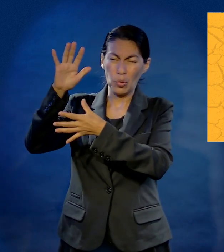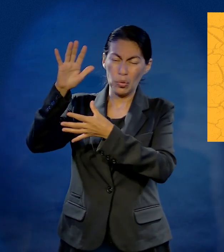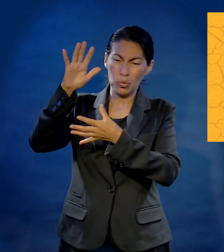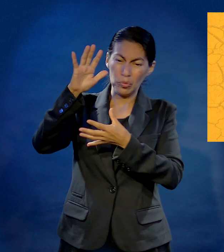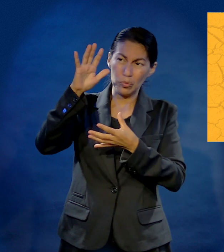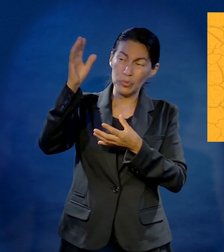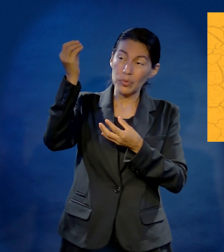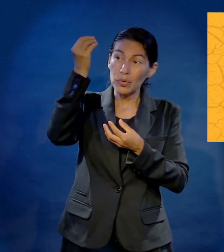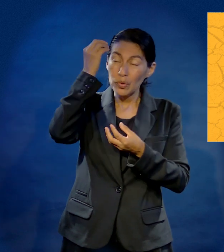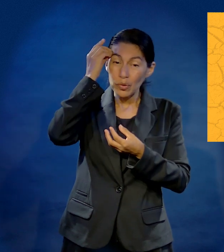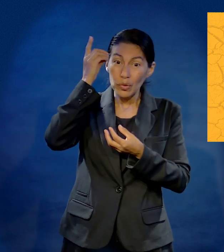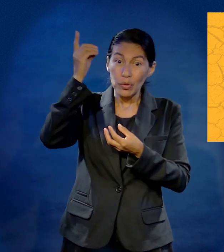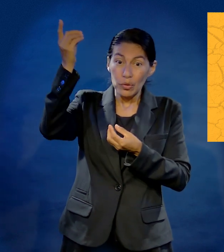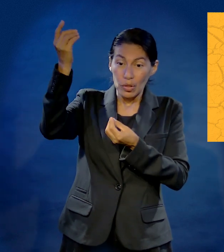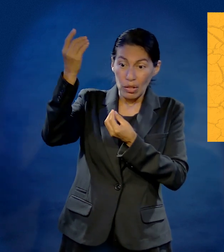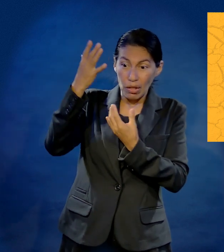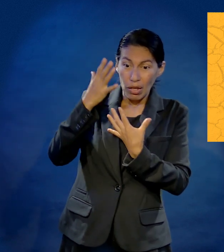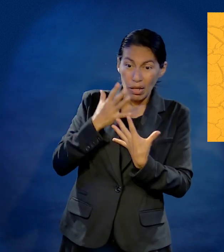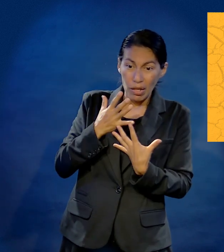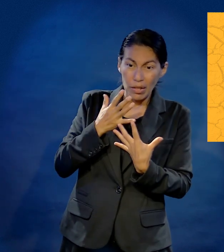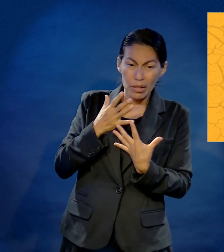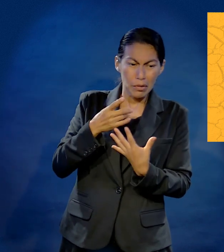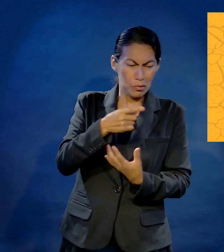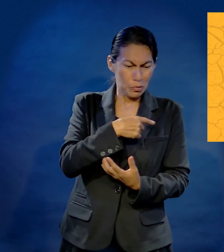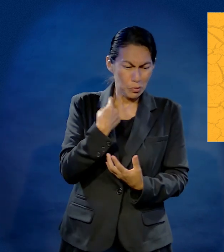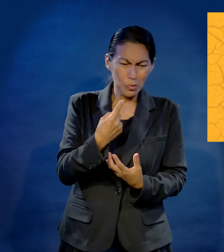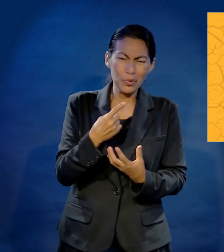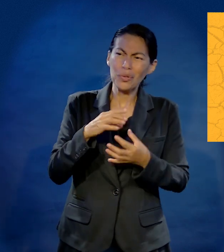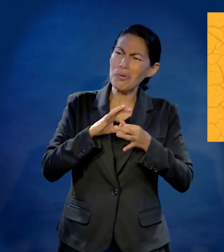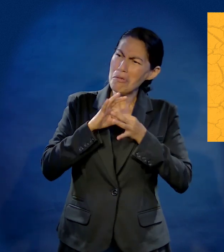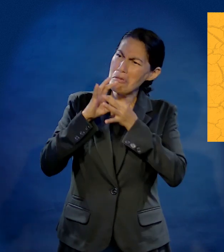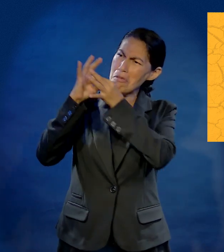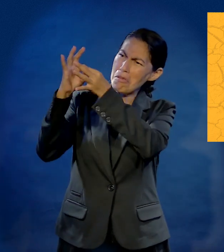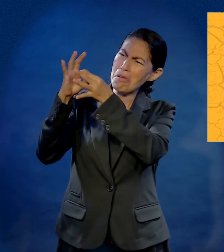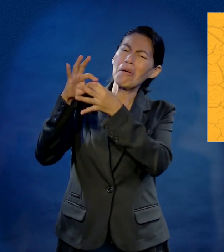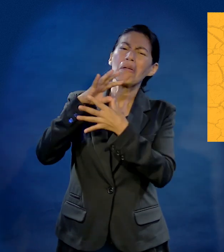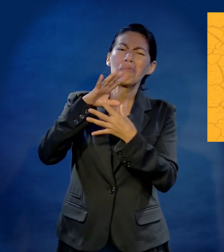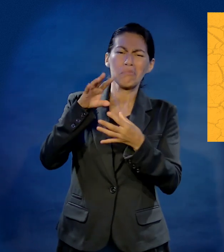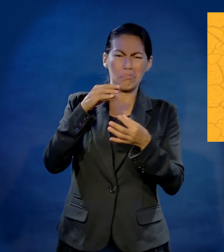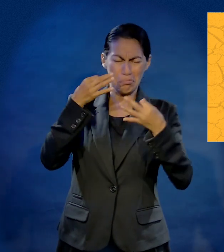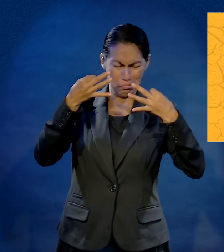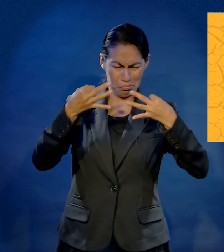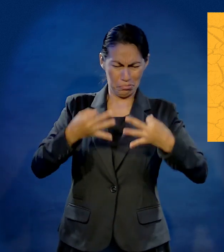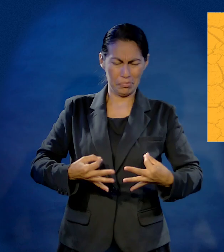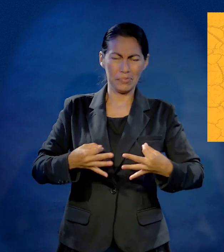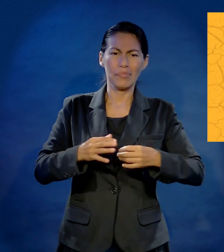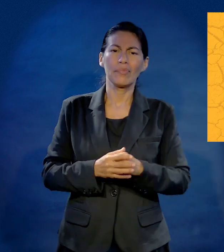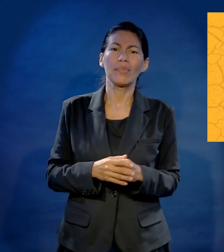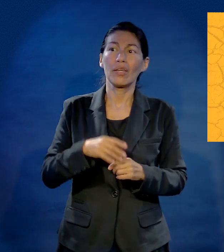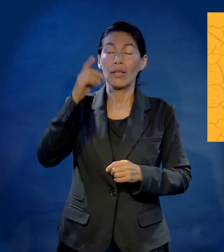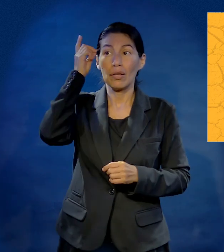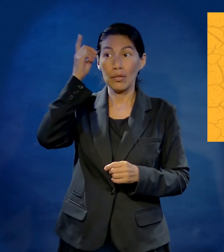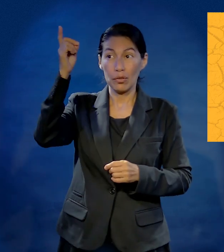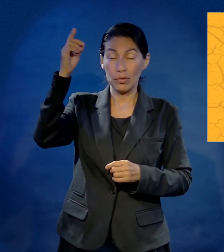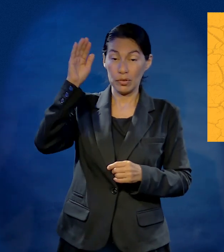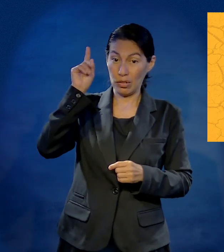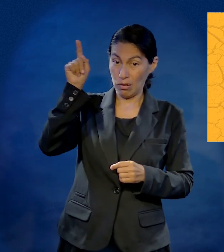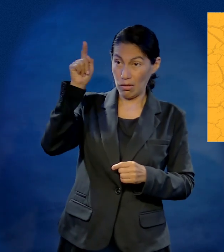Él habita corporalmente toda la plenitud de la Deidad y vosotros estáis completos en Él, que es la